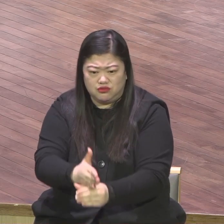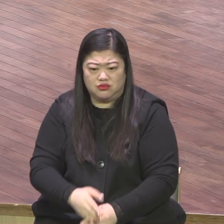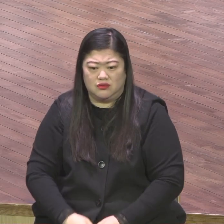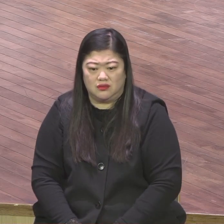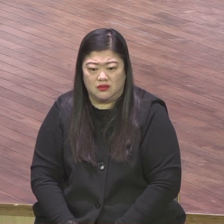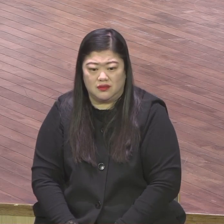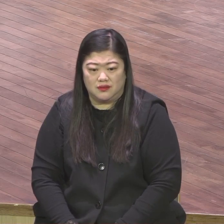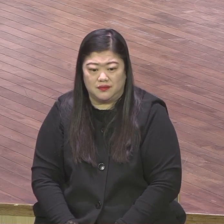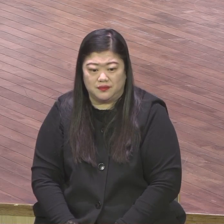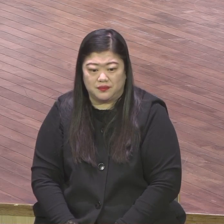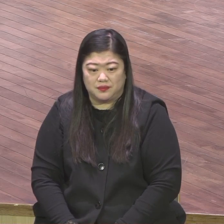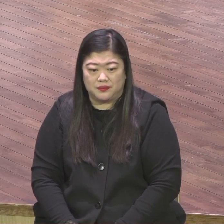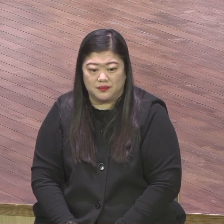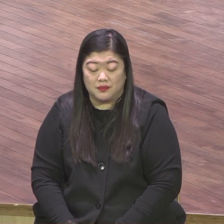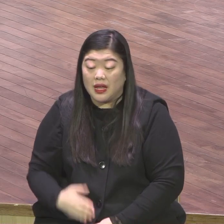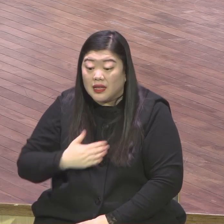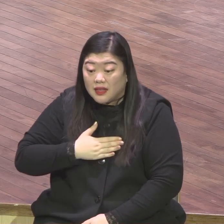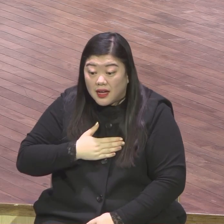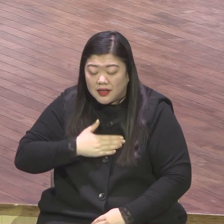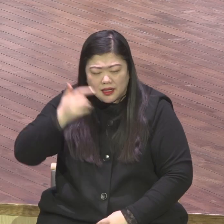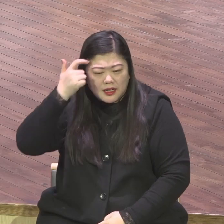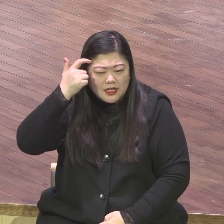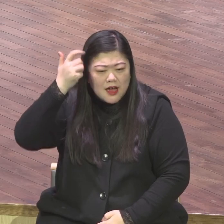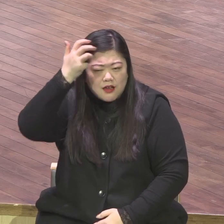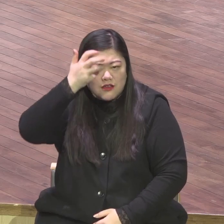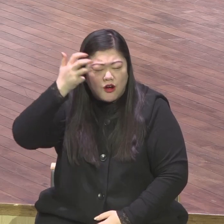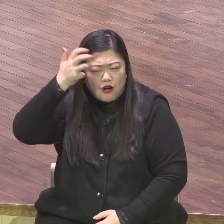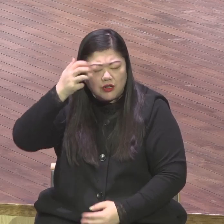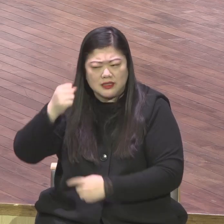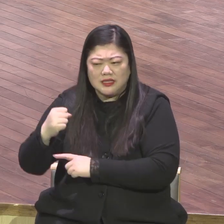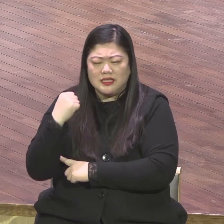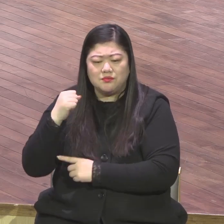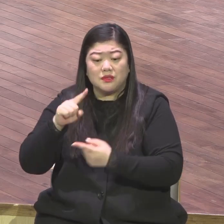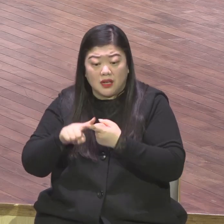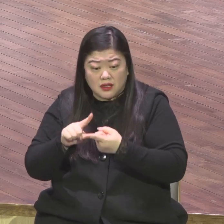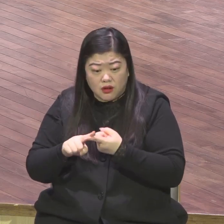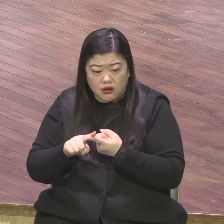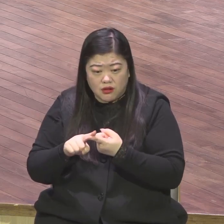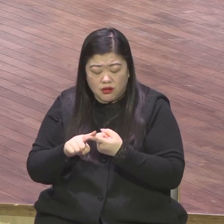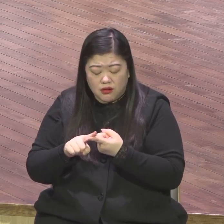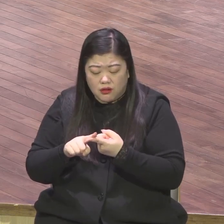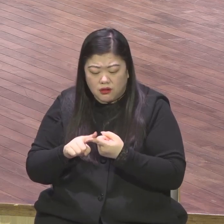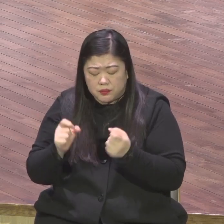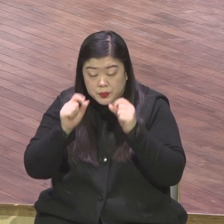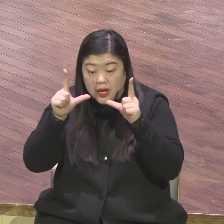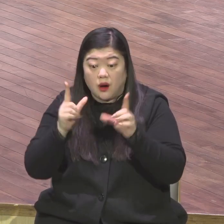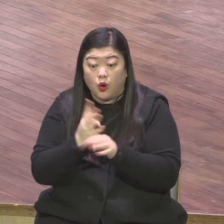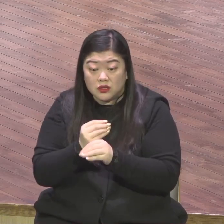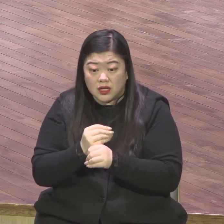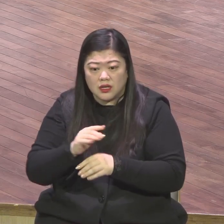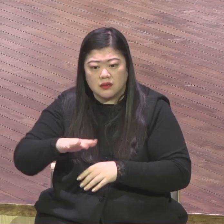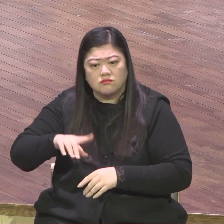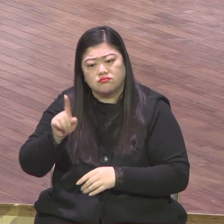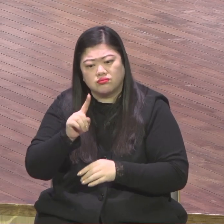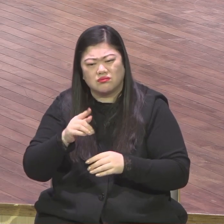정말 영적 세계를 알게 되느냐 말씀이 꿀송이가 달달하고 느꼈습니다 말씀을